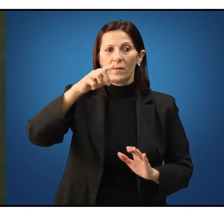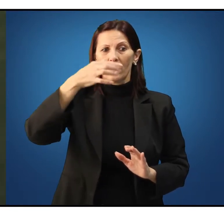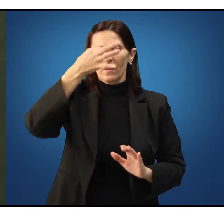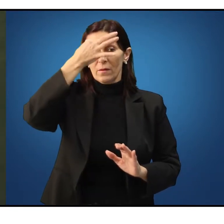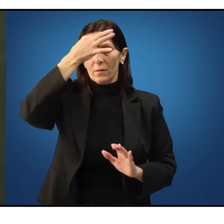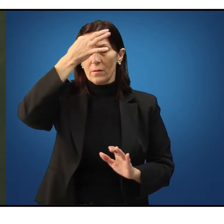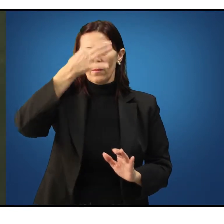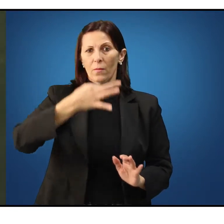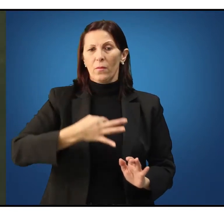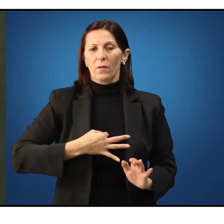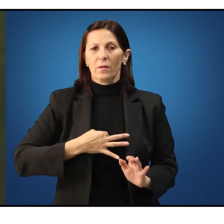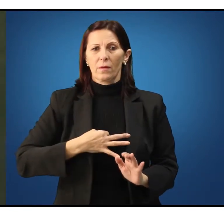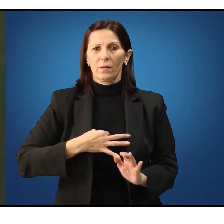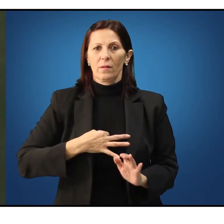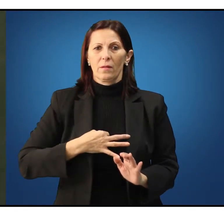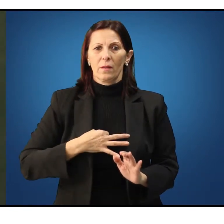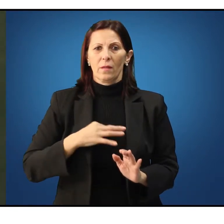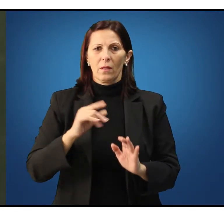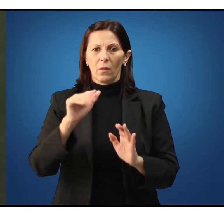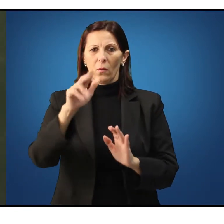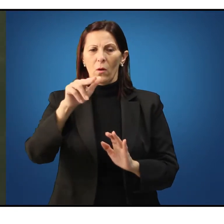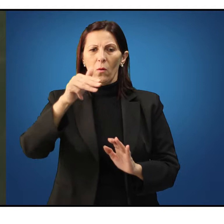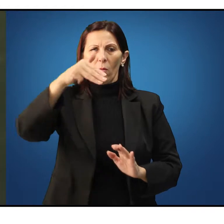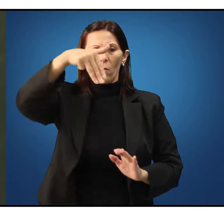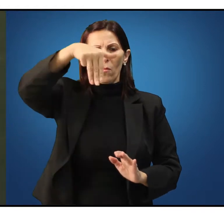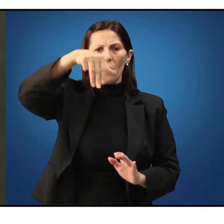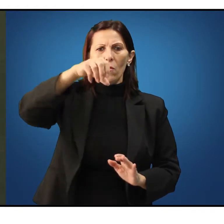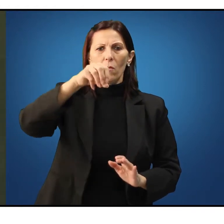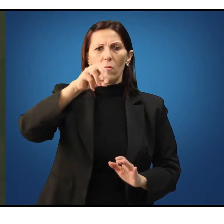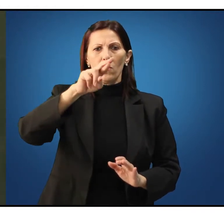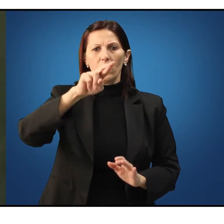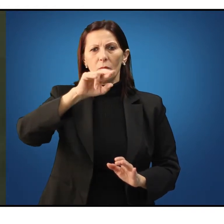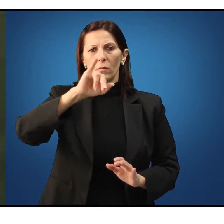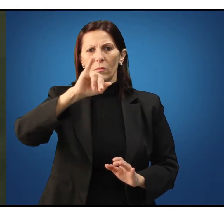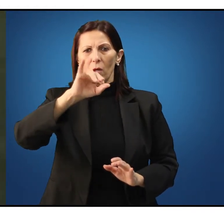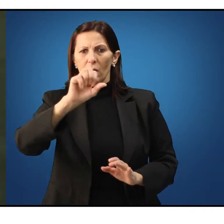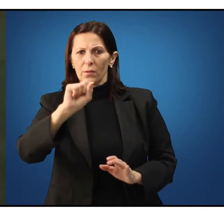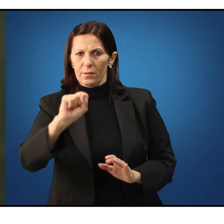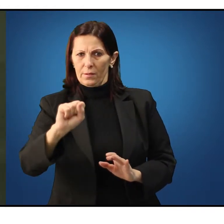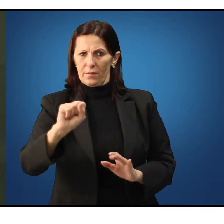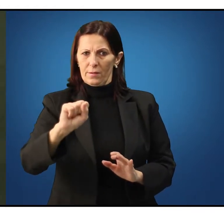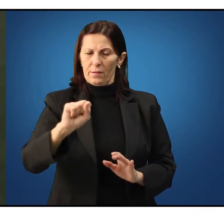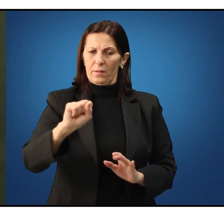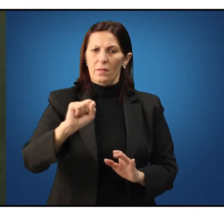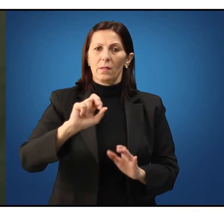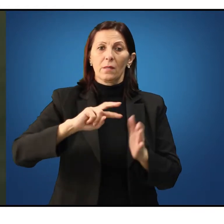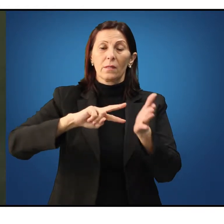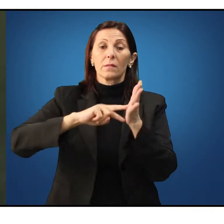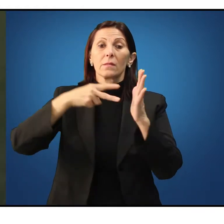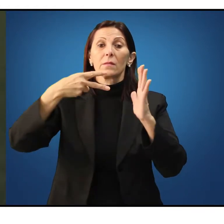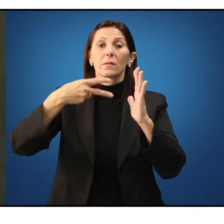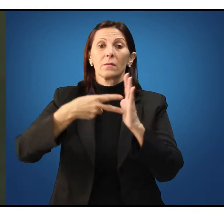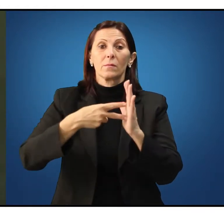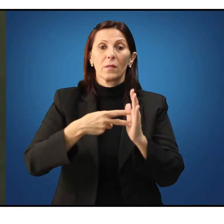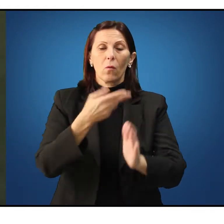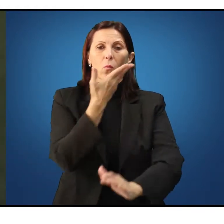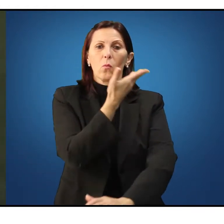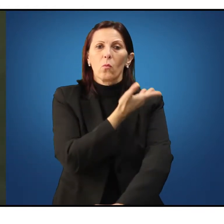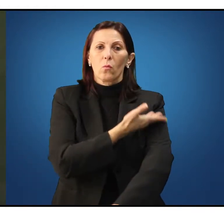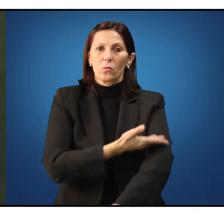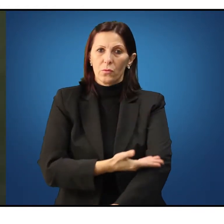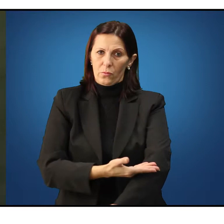latina de moris. Moris, que significa costume.